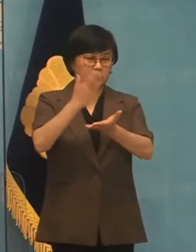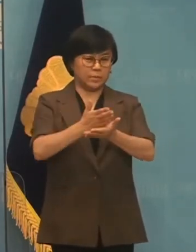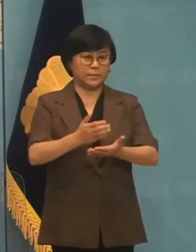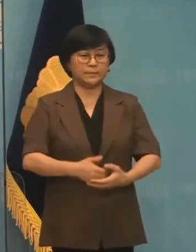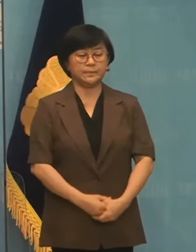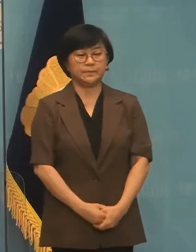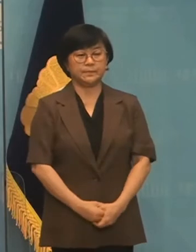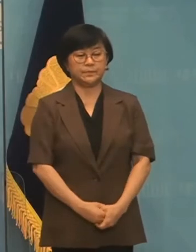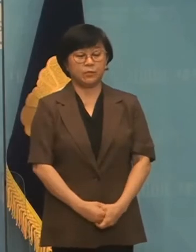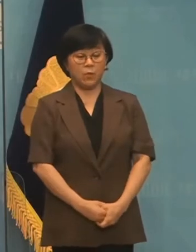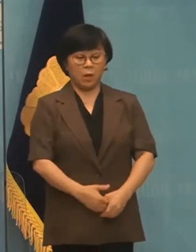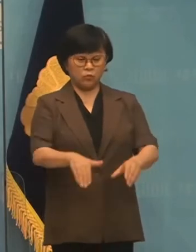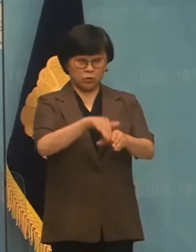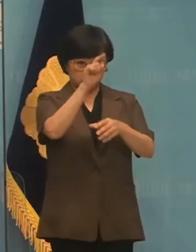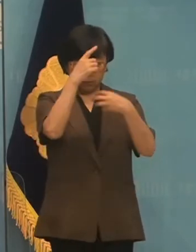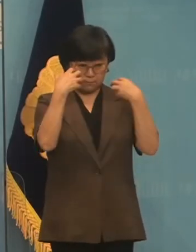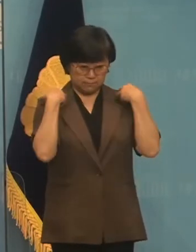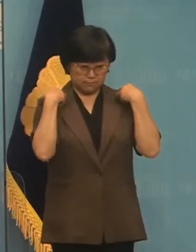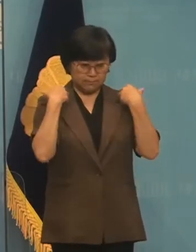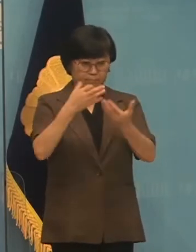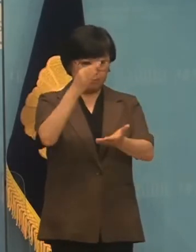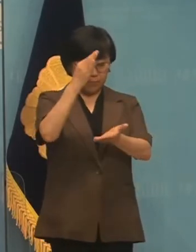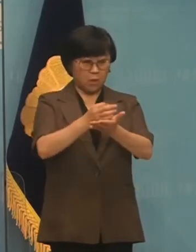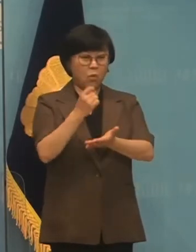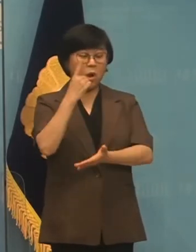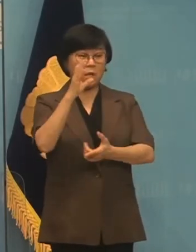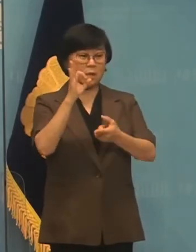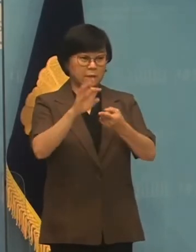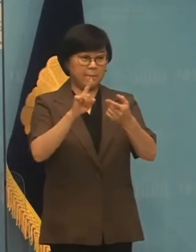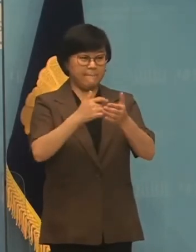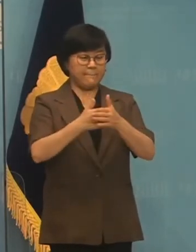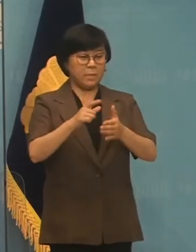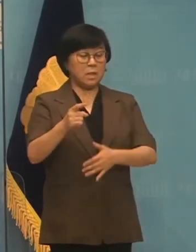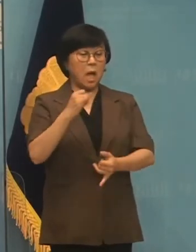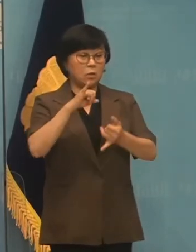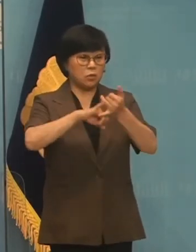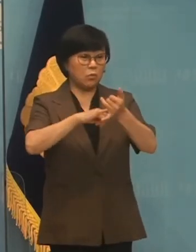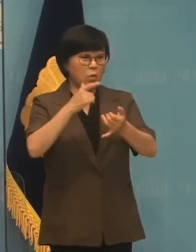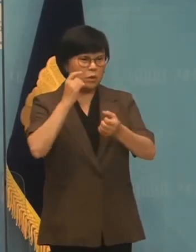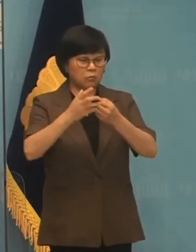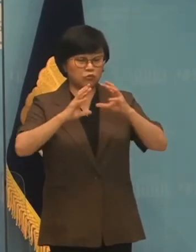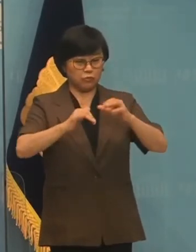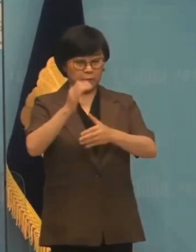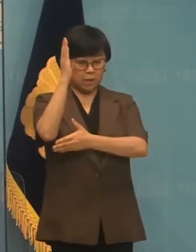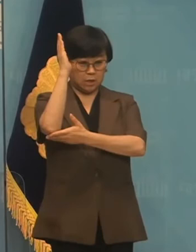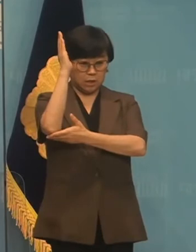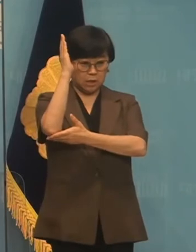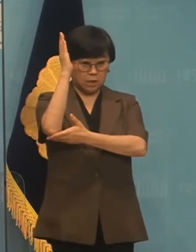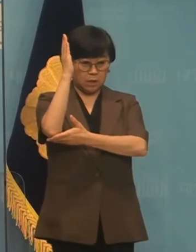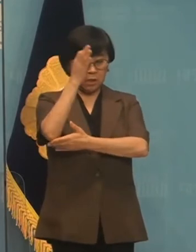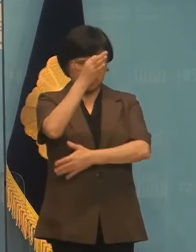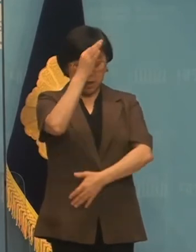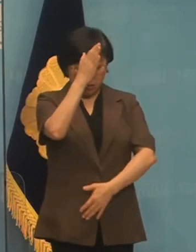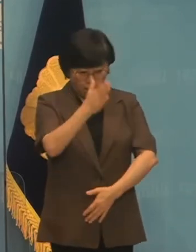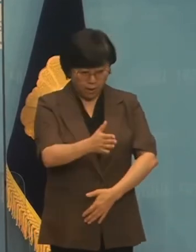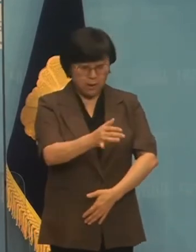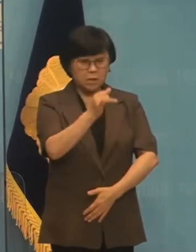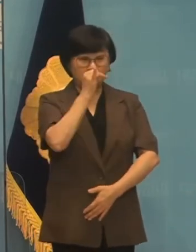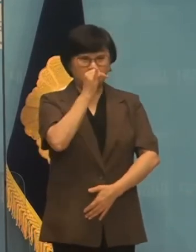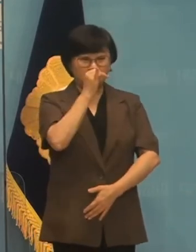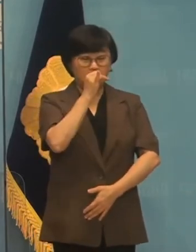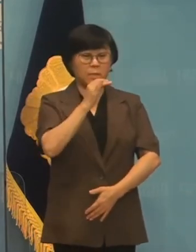문재인 정부가 최저임금 일만의 약속을 못 지킨 데 대한 대국민 사과의 책임을 느낀다면